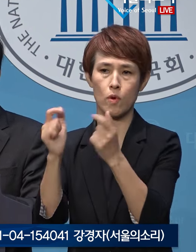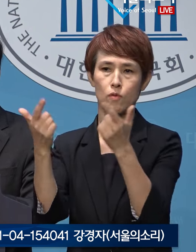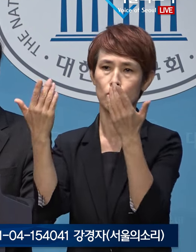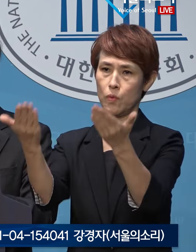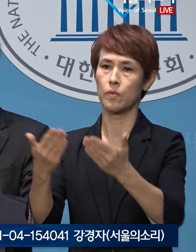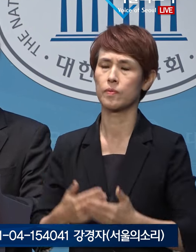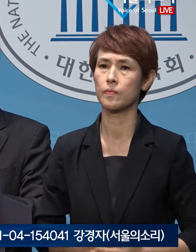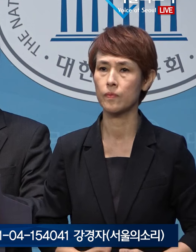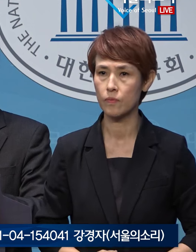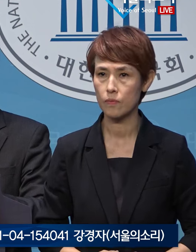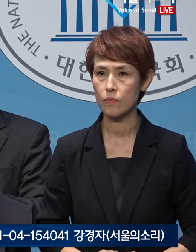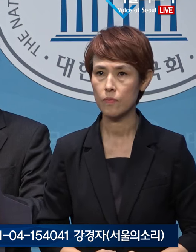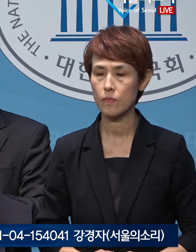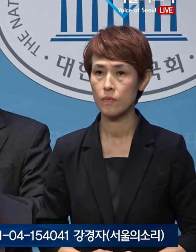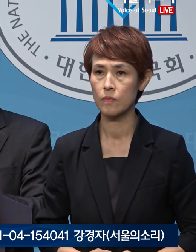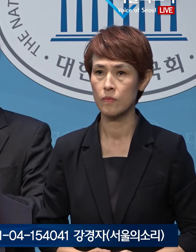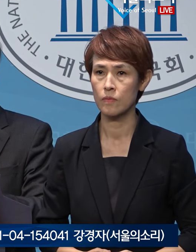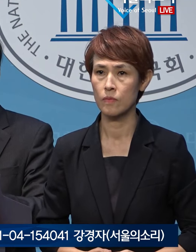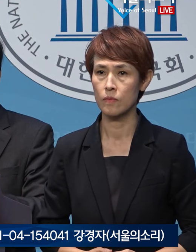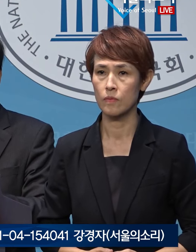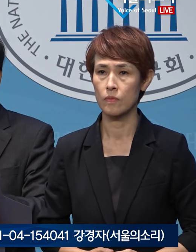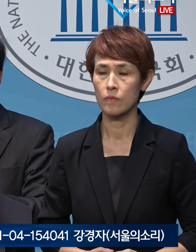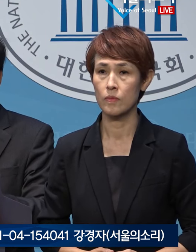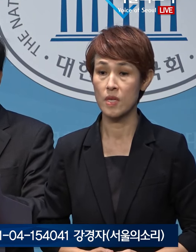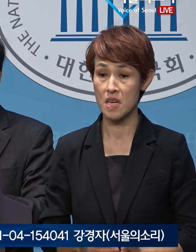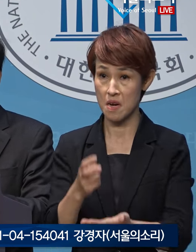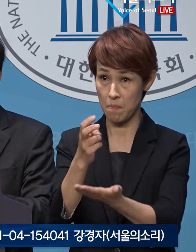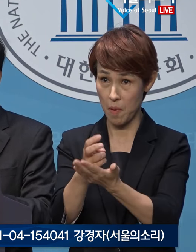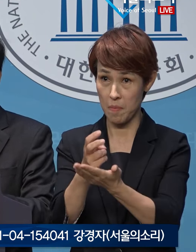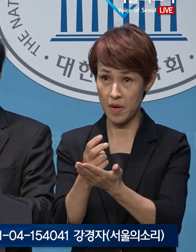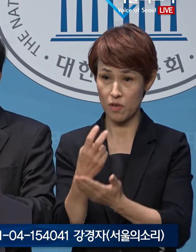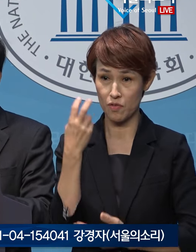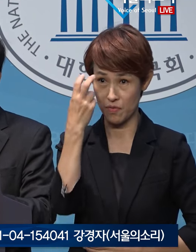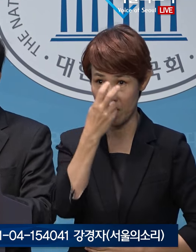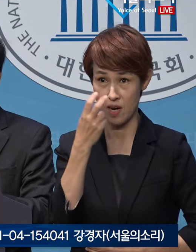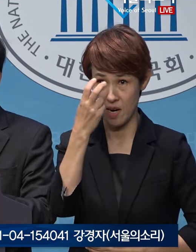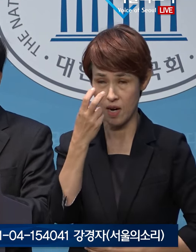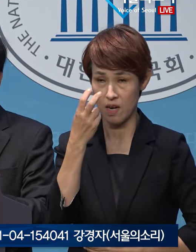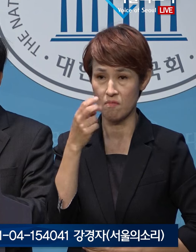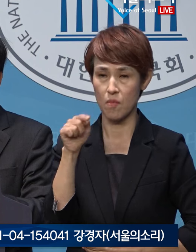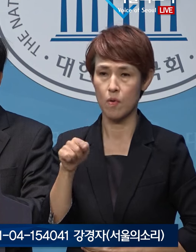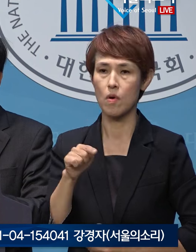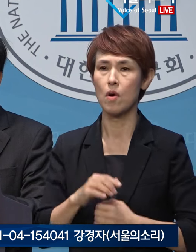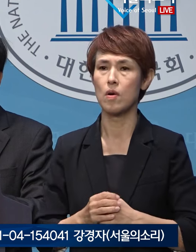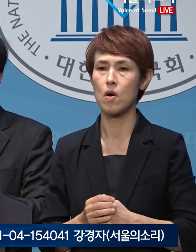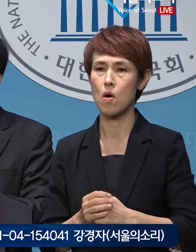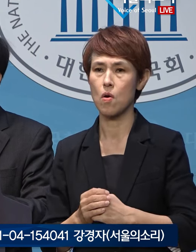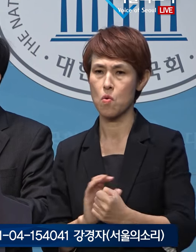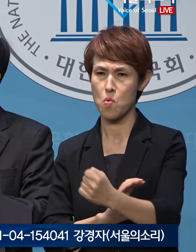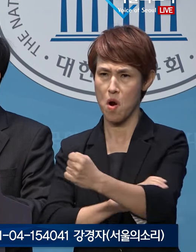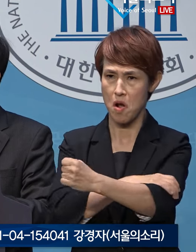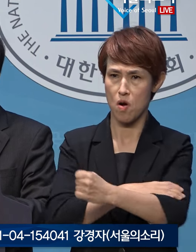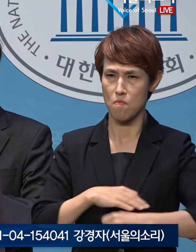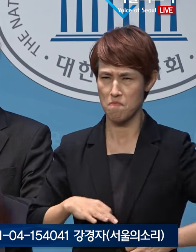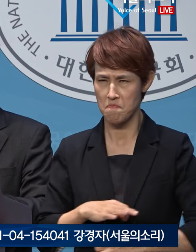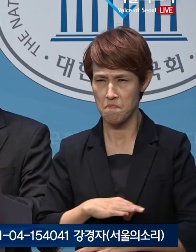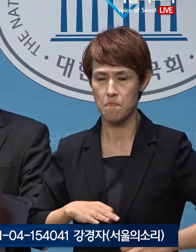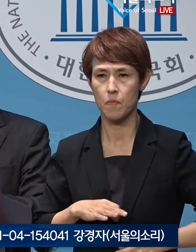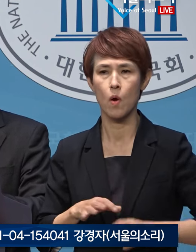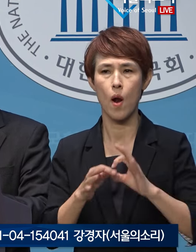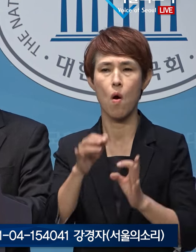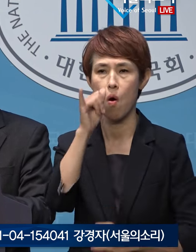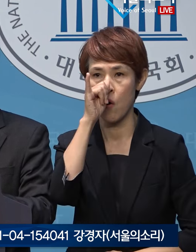열어두었습니다. 덧붙여 이 법안의 수사 대상이 권력형 부패행위라는 의혹을 받고 있으므로